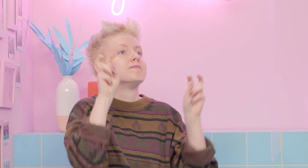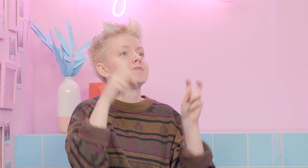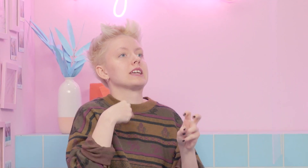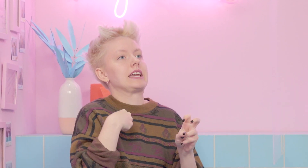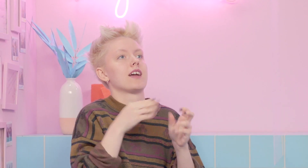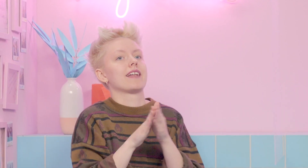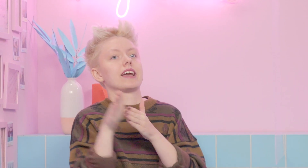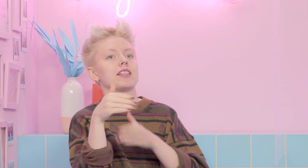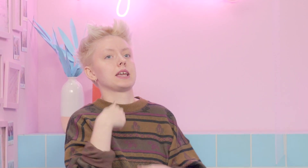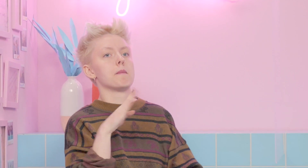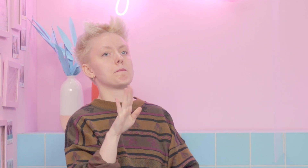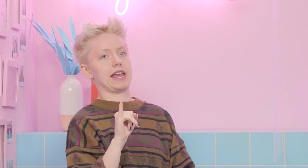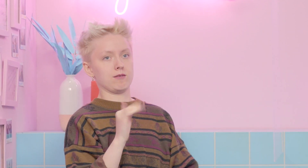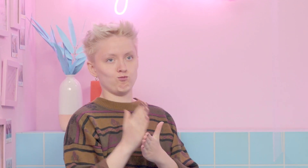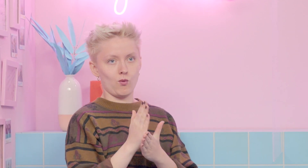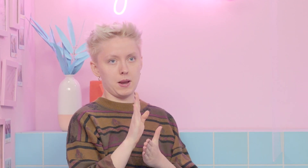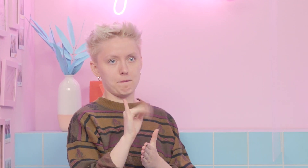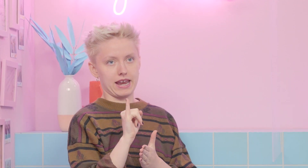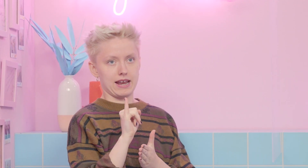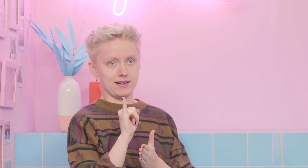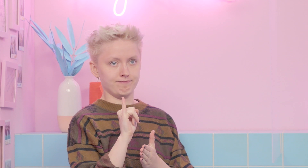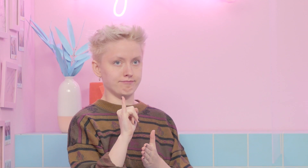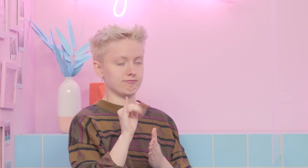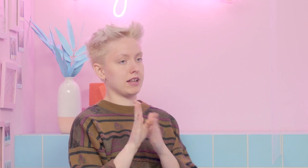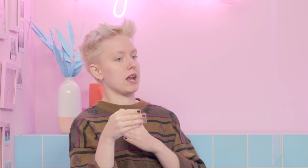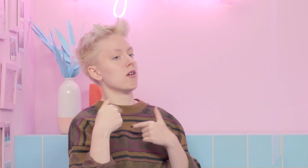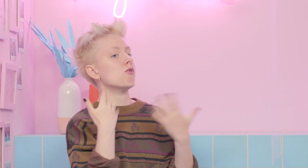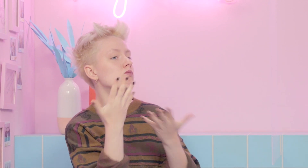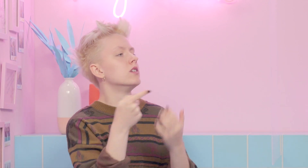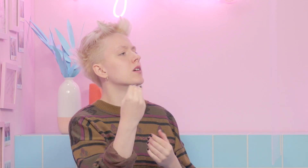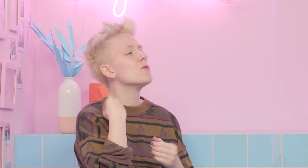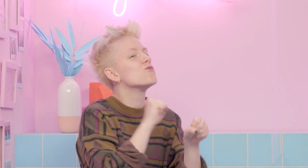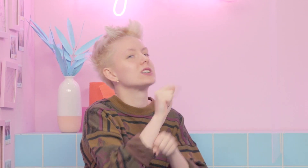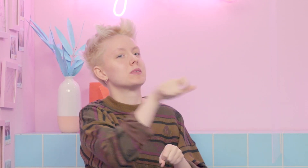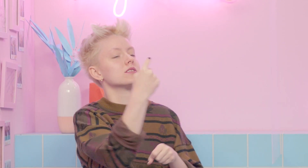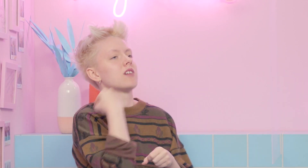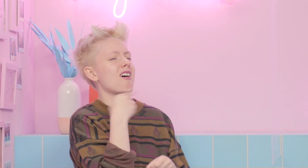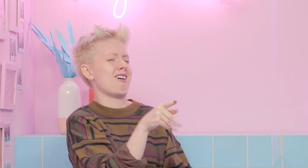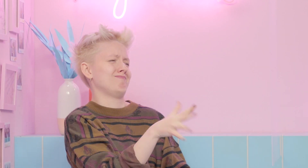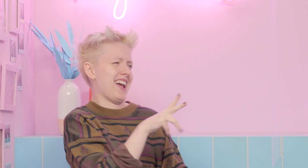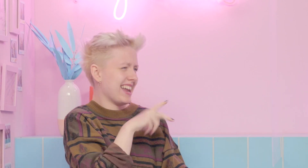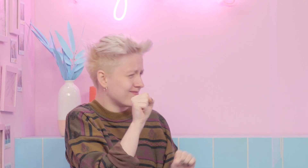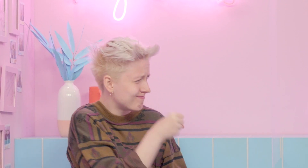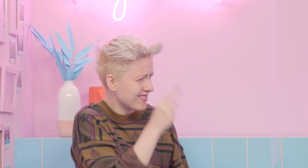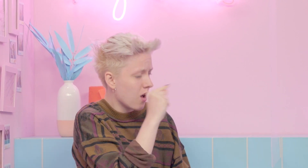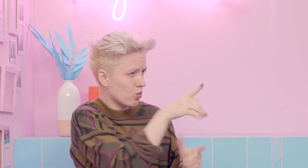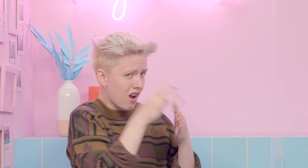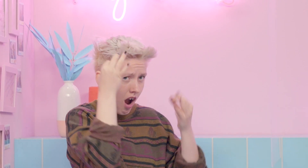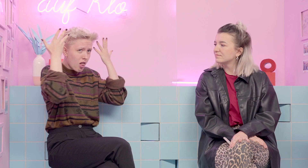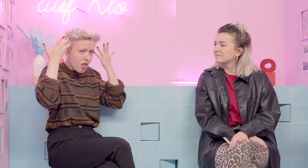sozusagen, ja, sagen wir mal, als Bi geoutet war, indirekt. Und da haben aber auch viele gesagt, was, Dana, du mit deinen langen Haaren, du